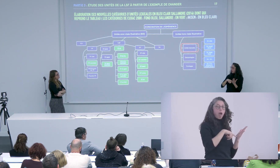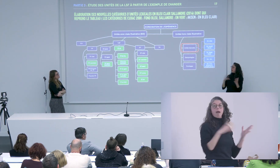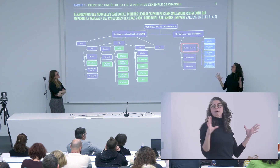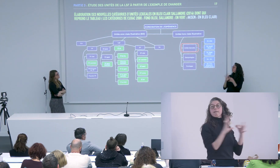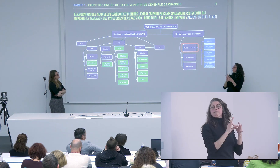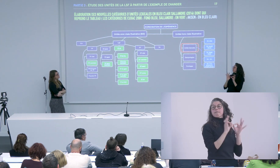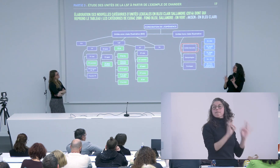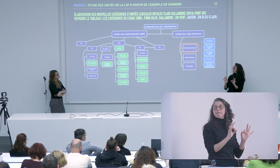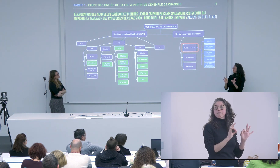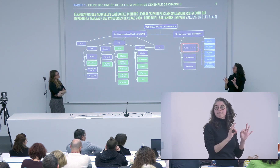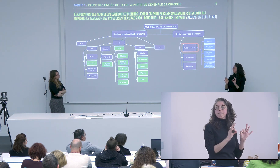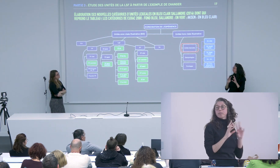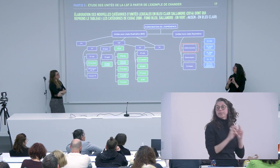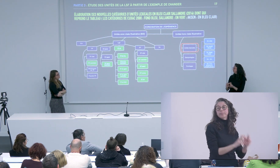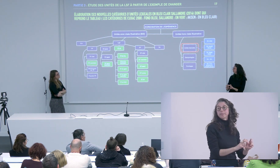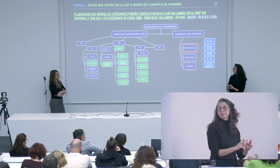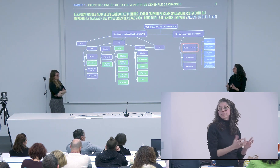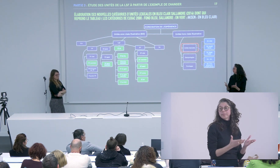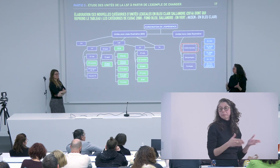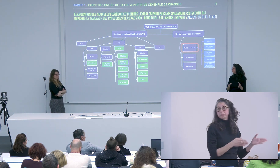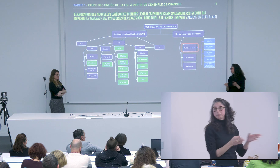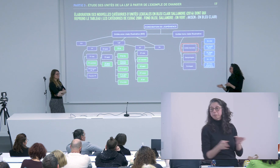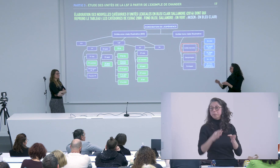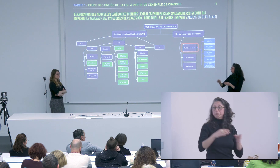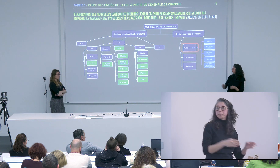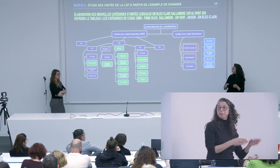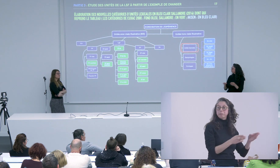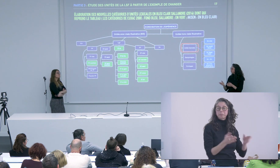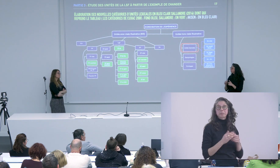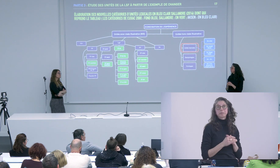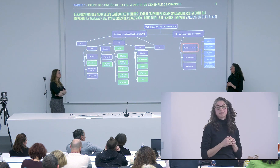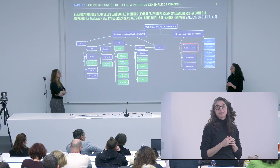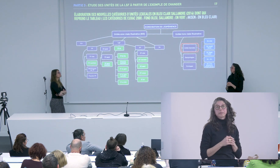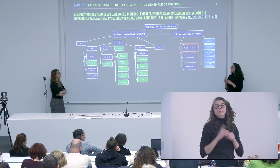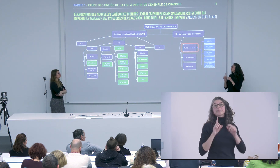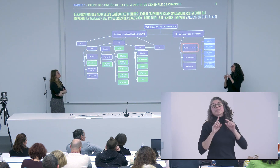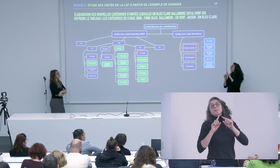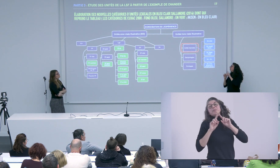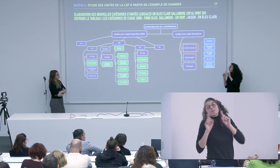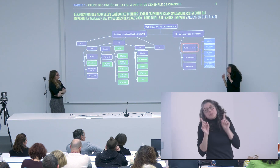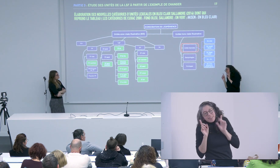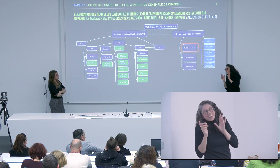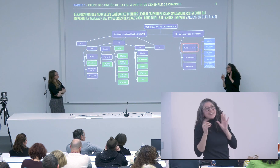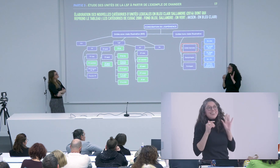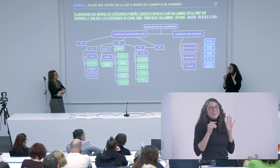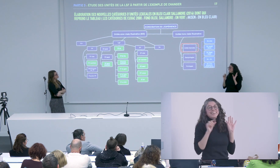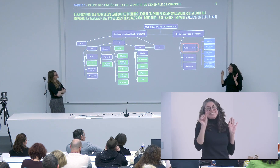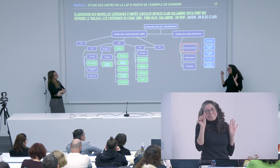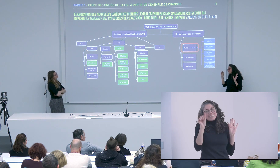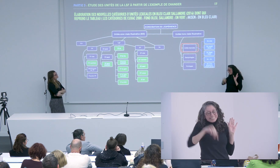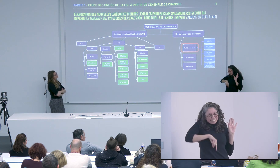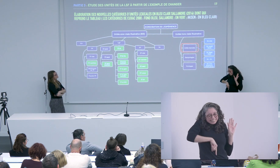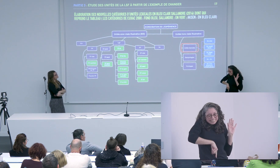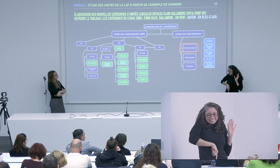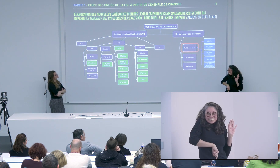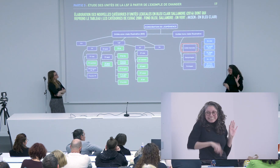dans cette recherche sur la polysémie et la polytaxie du verre changé je me suis aperçu que toutes ces lectures étaient vraiment très adaptées par rapport à l'analyse que